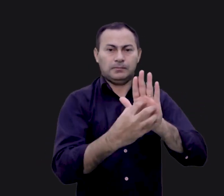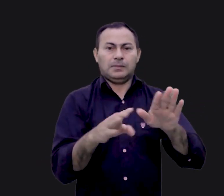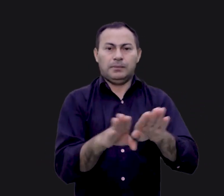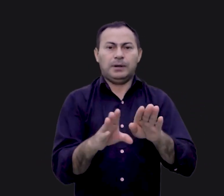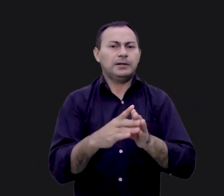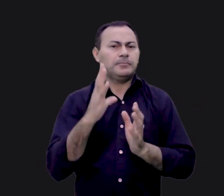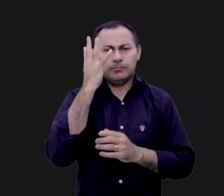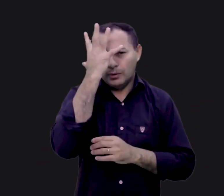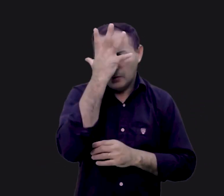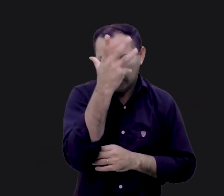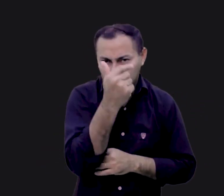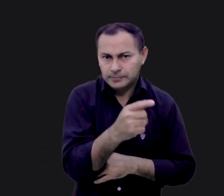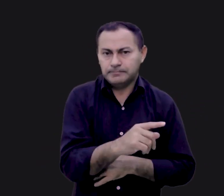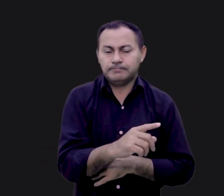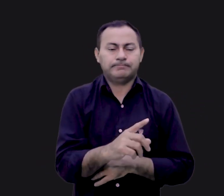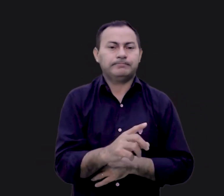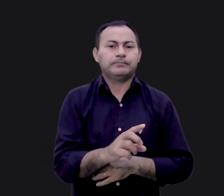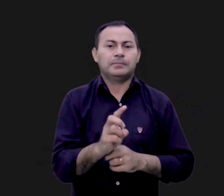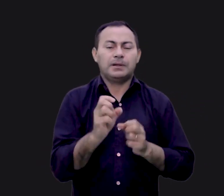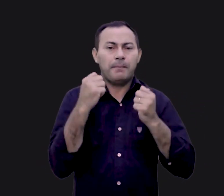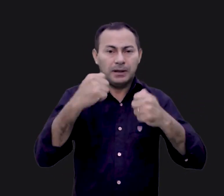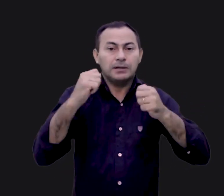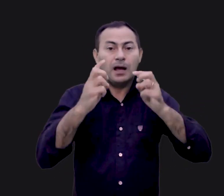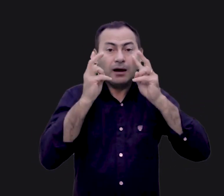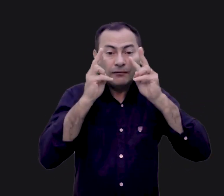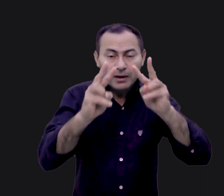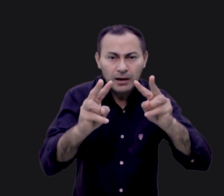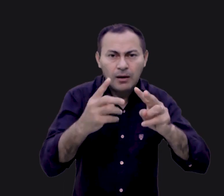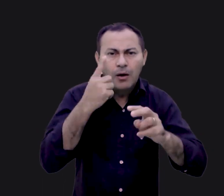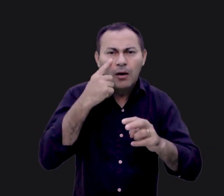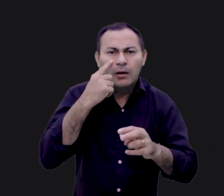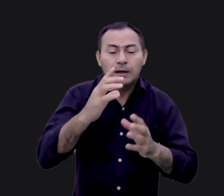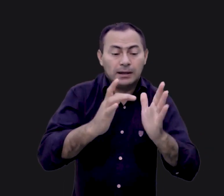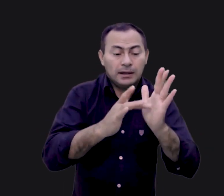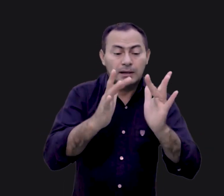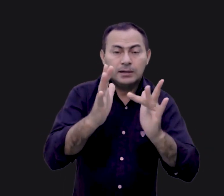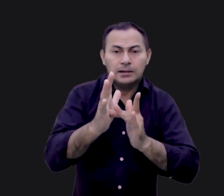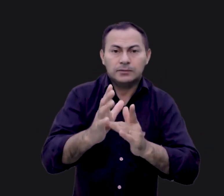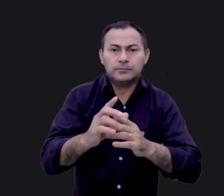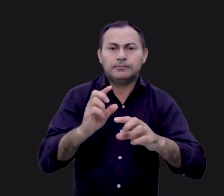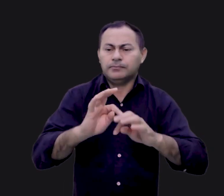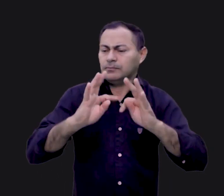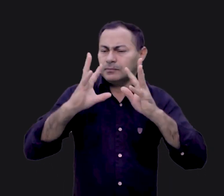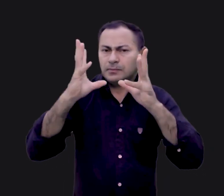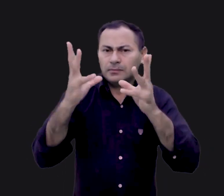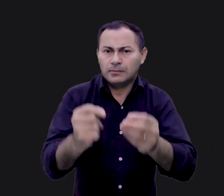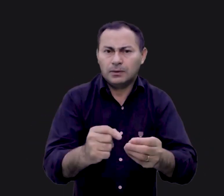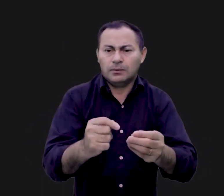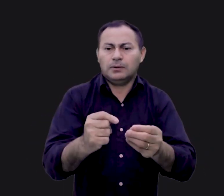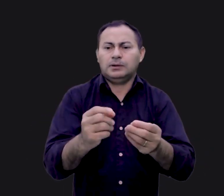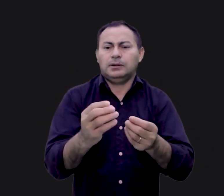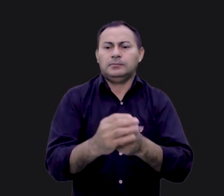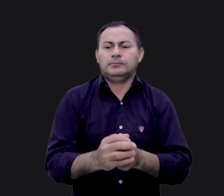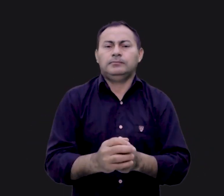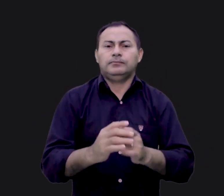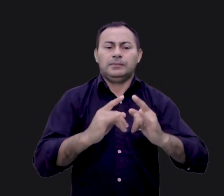é também muito bonito e não deve-se deixar de observá-lo. Não deixe de ver Cristo Jesus através de toda esta